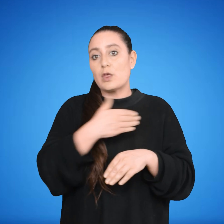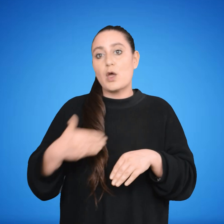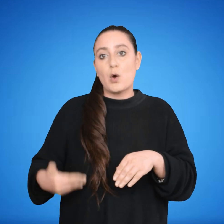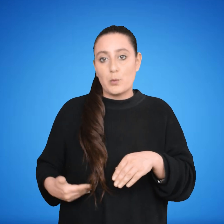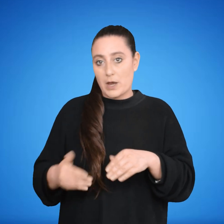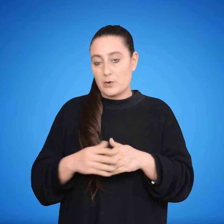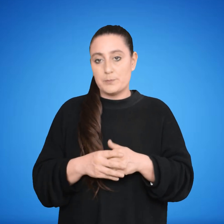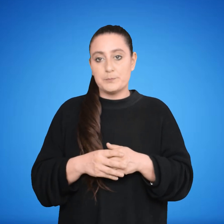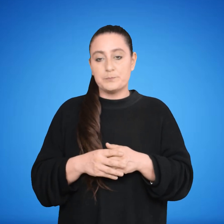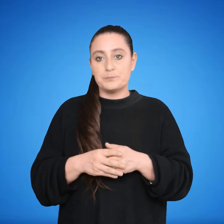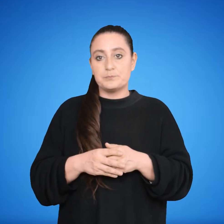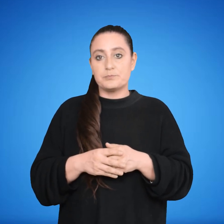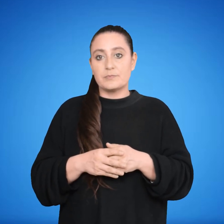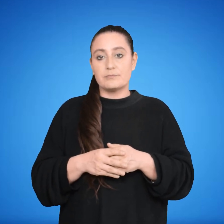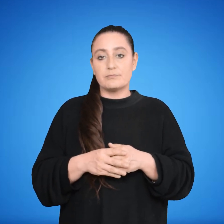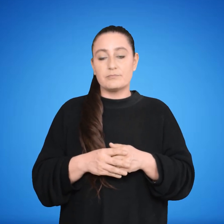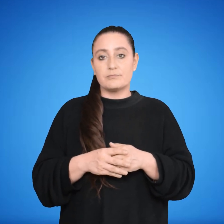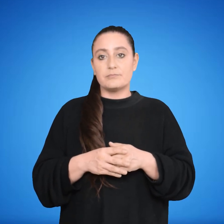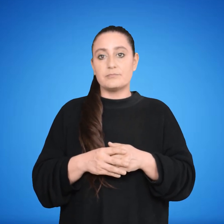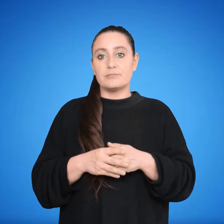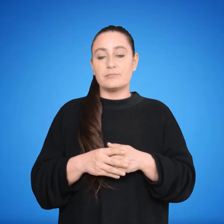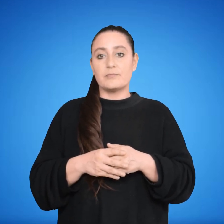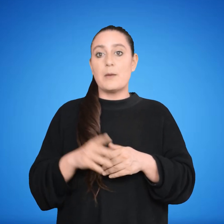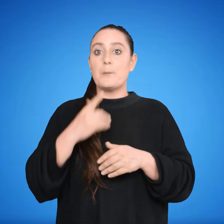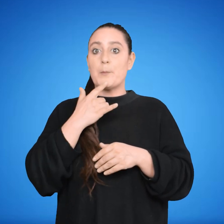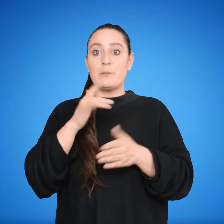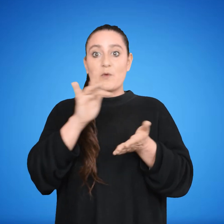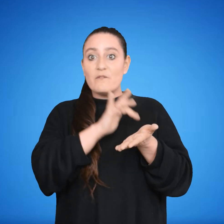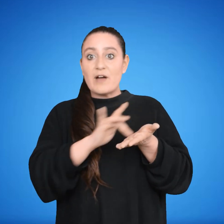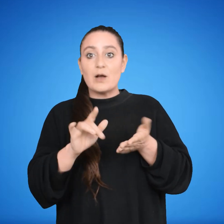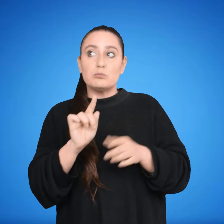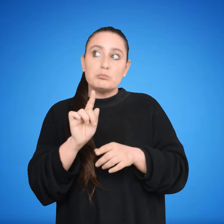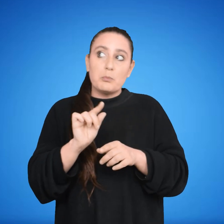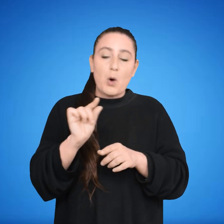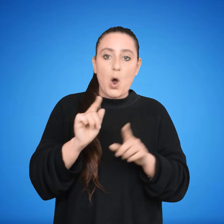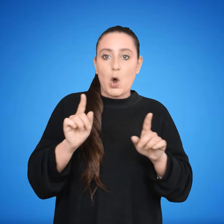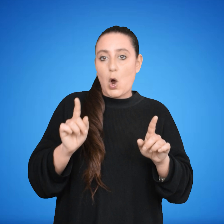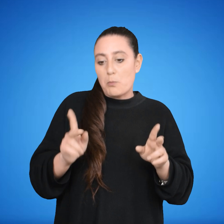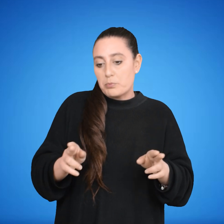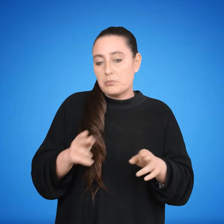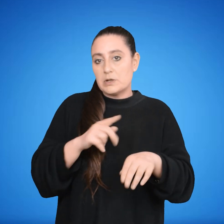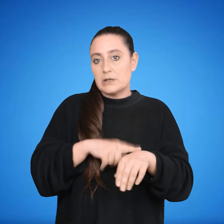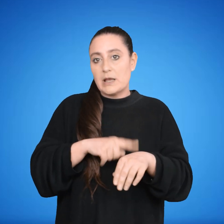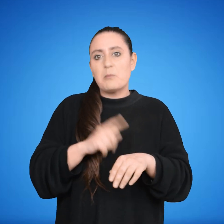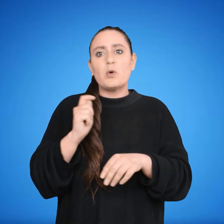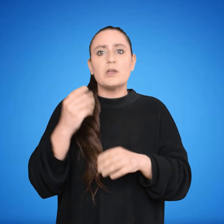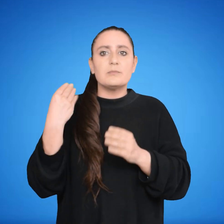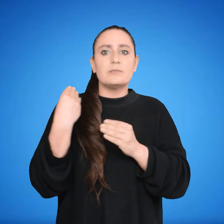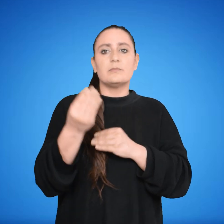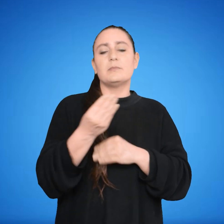transcurso. Mientras tanto, o si la vacancia fuera temporal, el cargo será ejercido por el presidente de la Junta